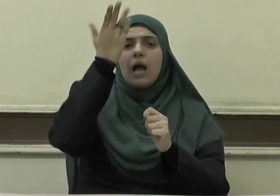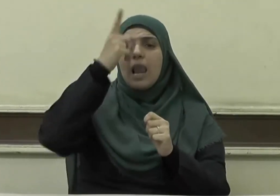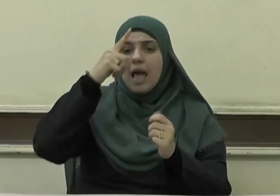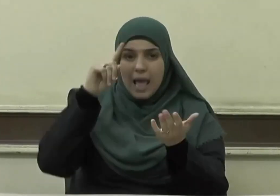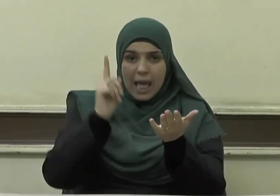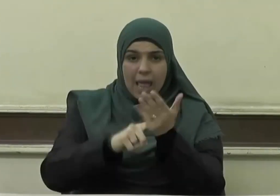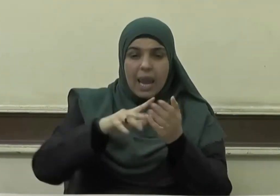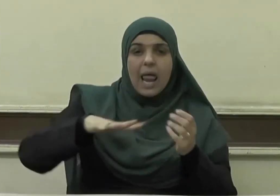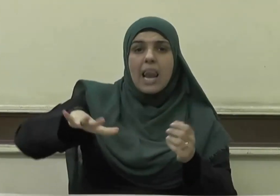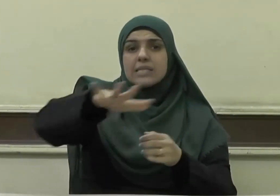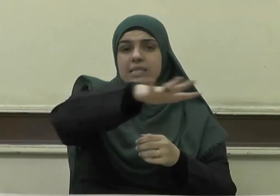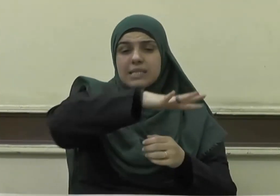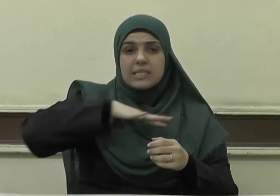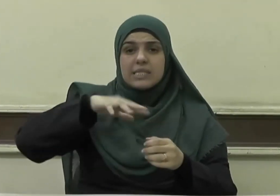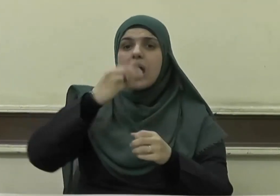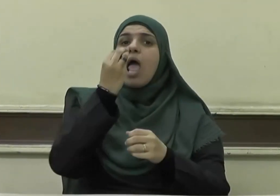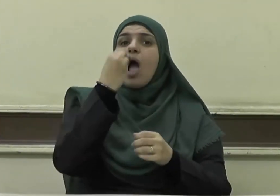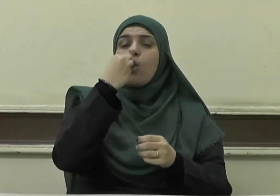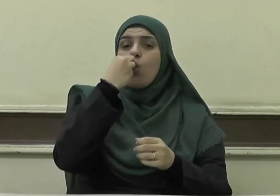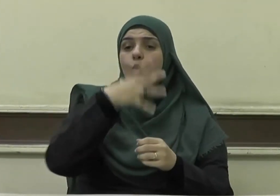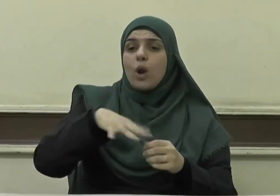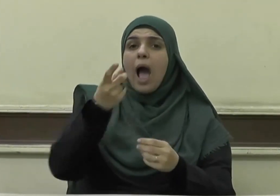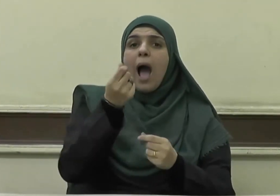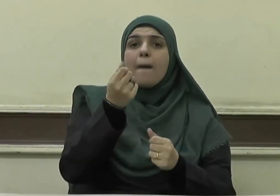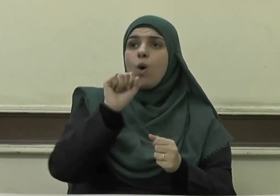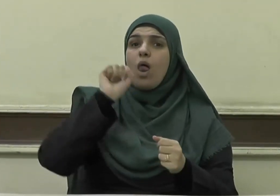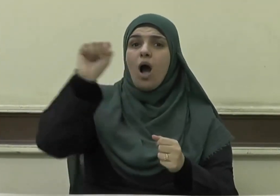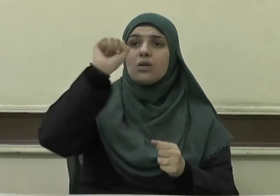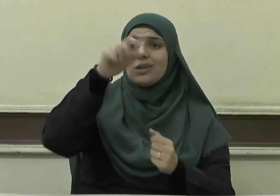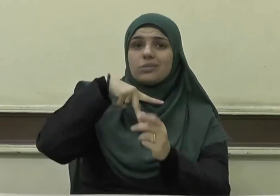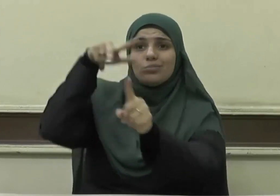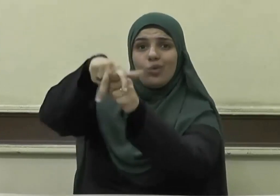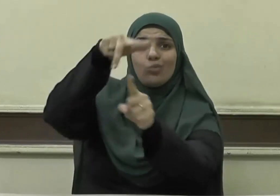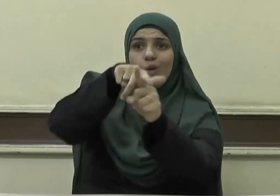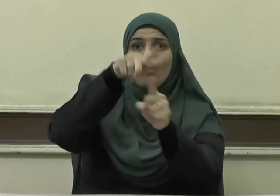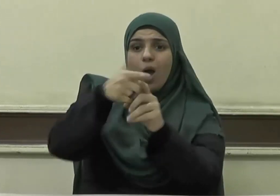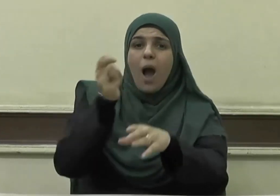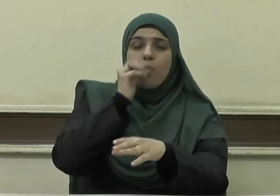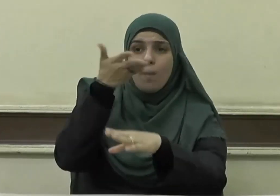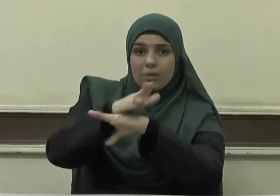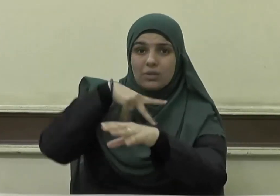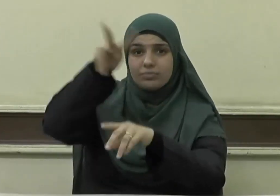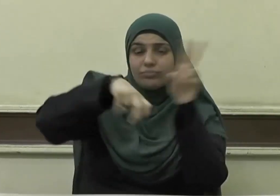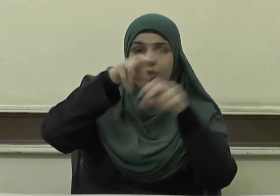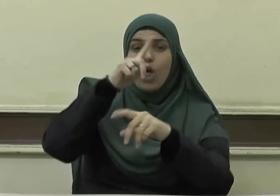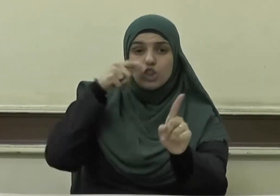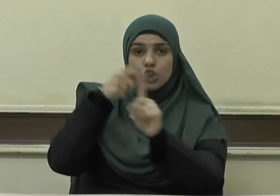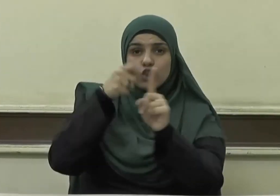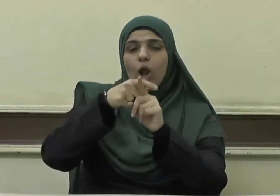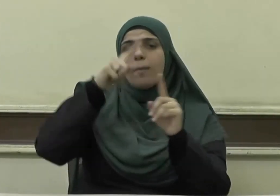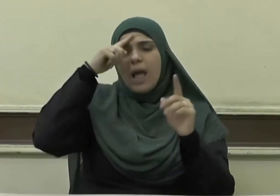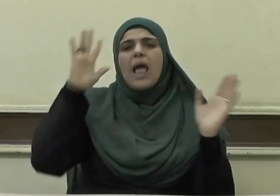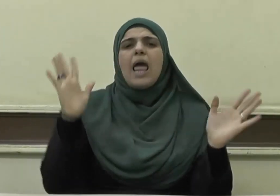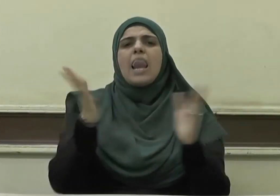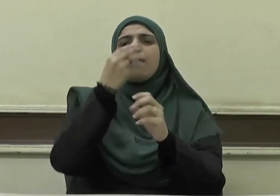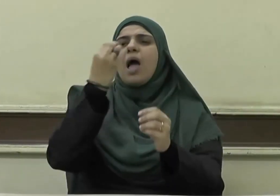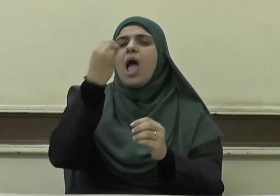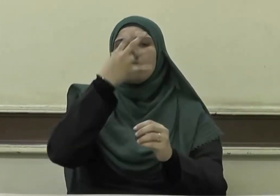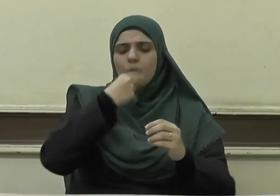الذين يأكلون أموال اليتاما ظلما إنما يأكلون في بطونهم